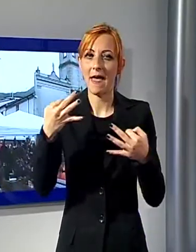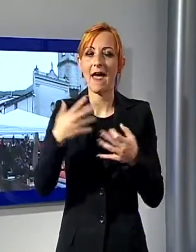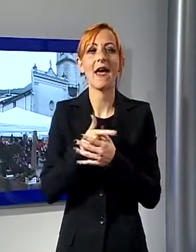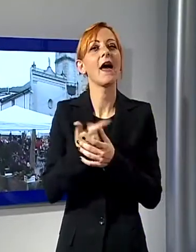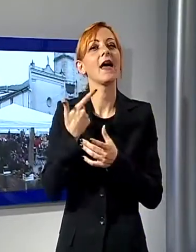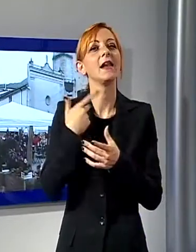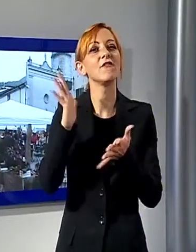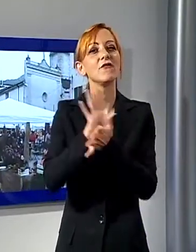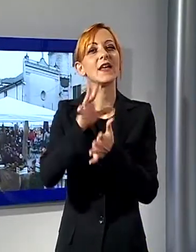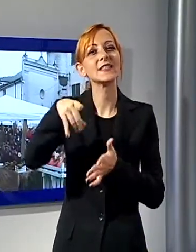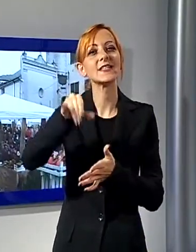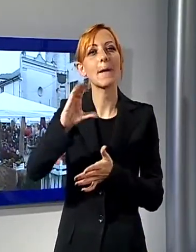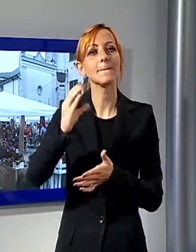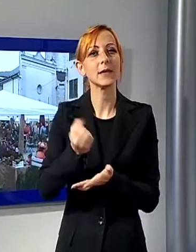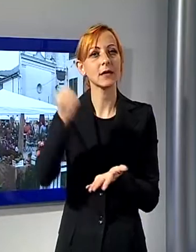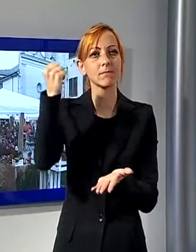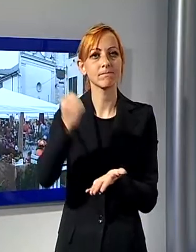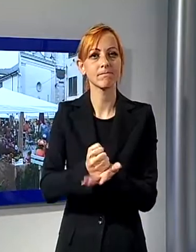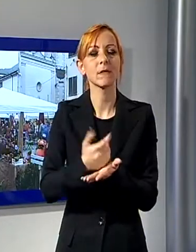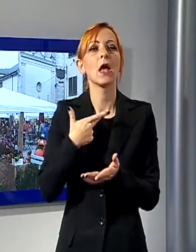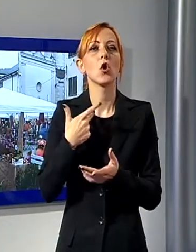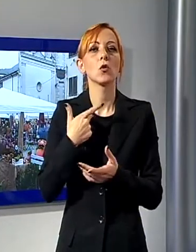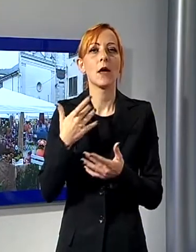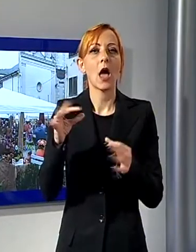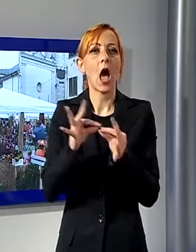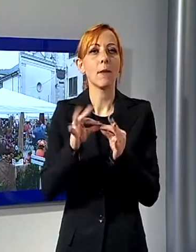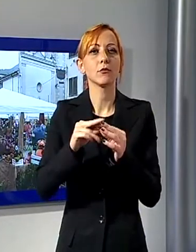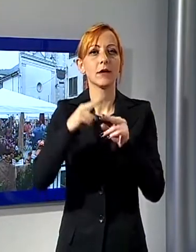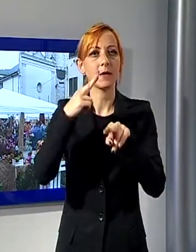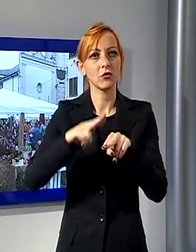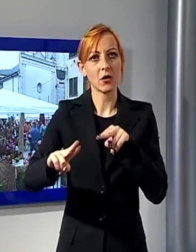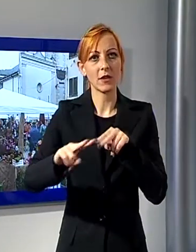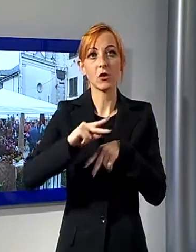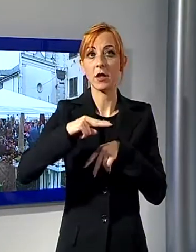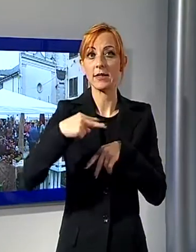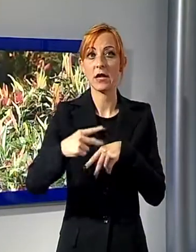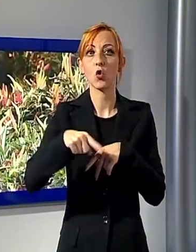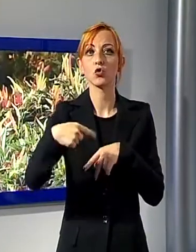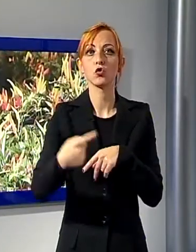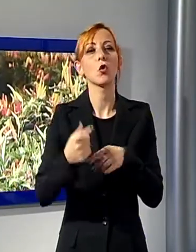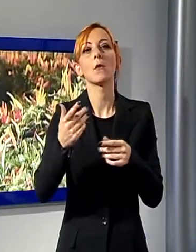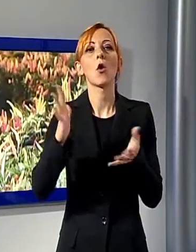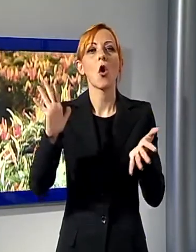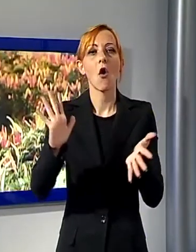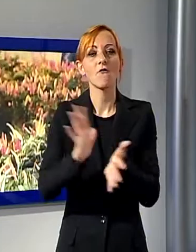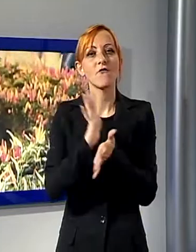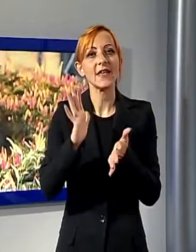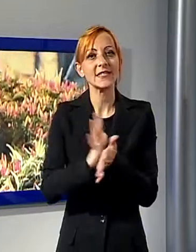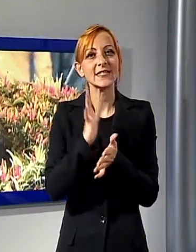punta a confermarsi come appuntamento di respiro nazionale, secondo solo al Festival di Diamante in Calabria, patria italiana del